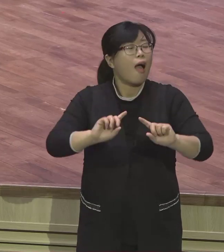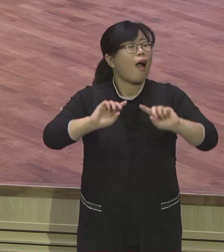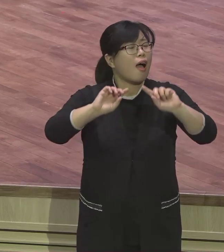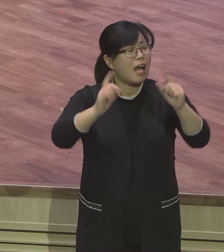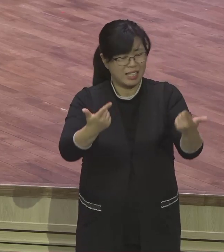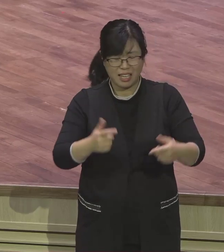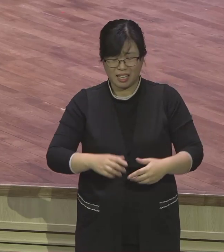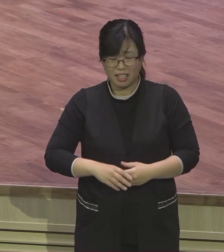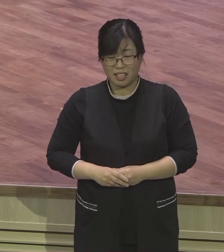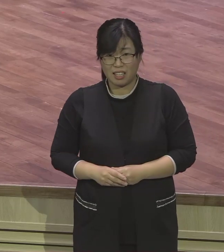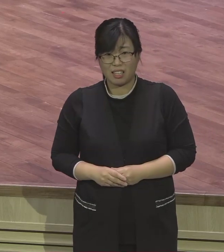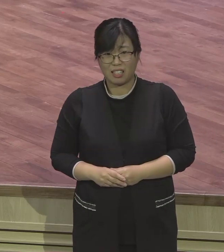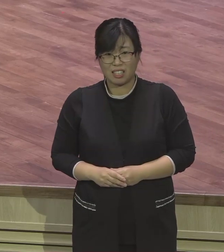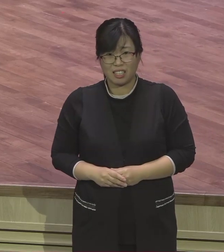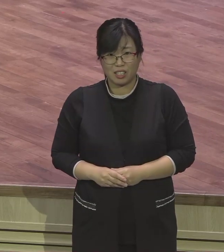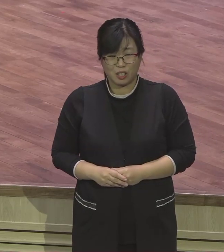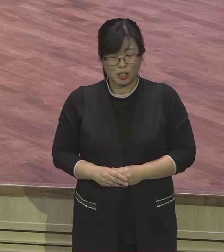여기 우리가 살 곳이 아니다.